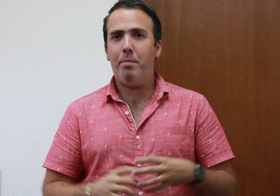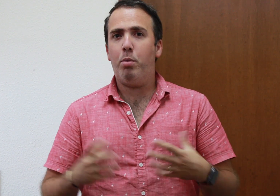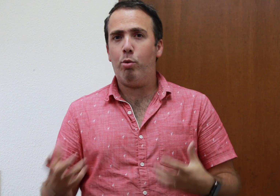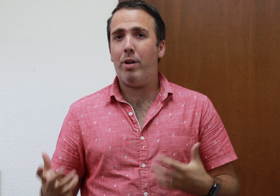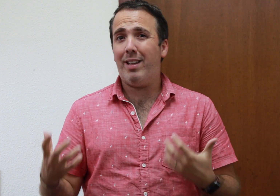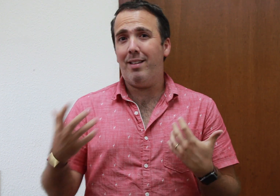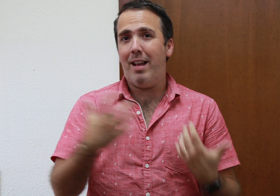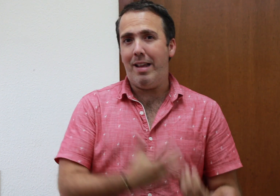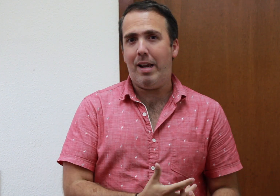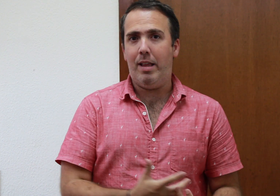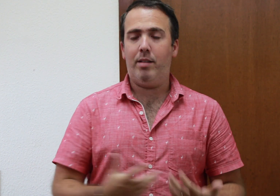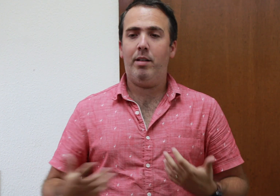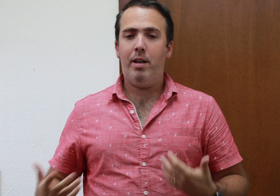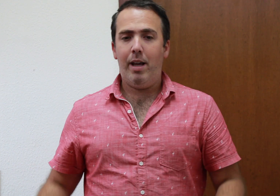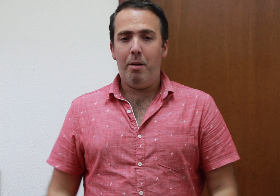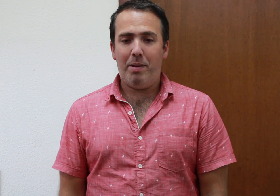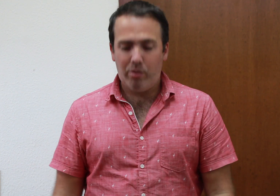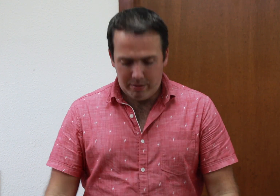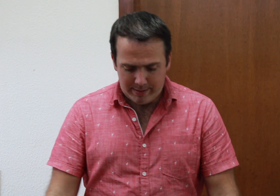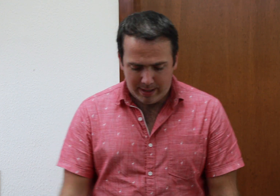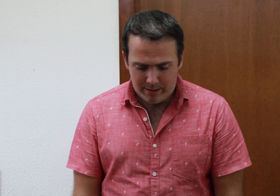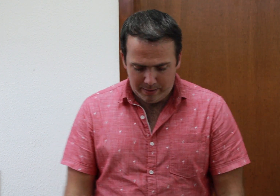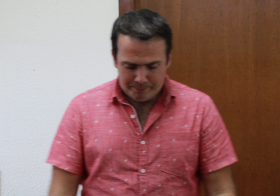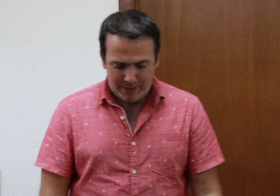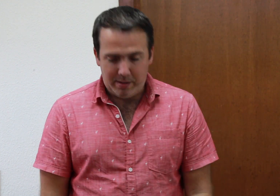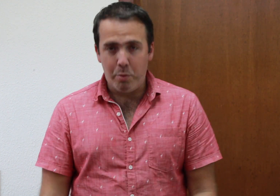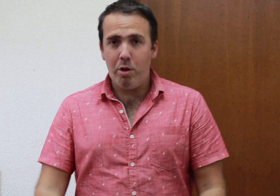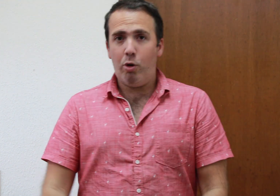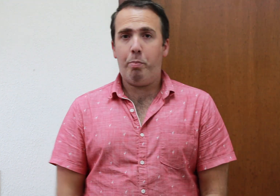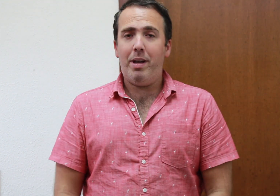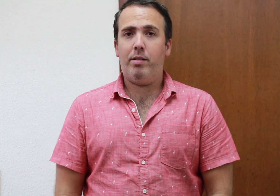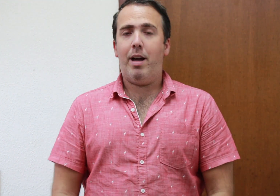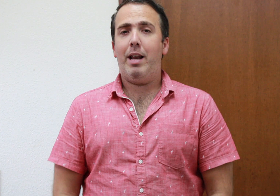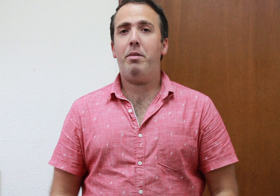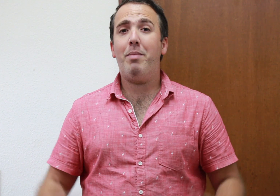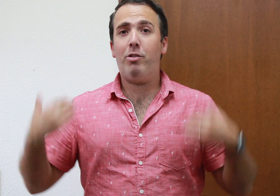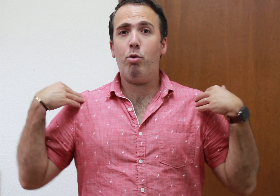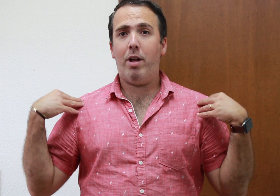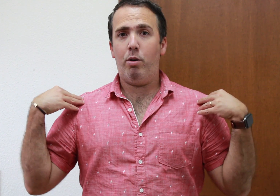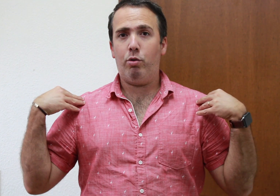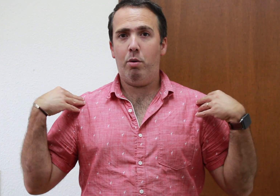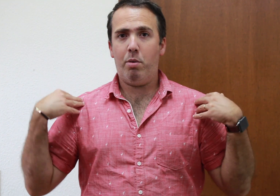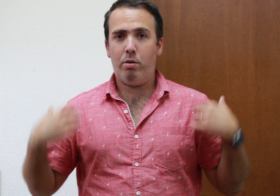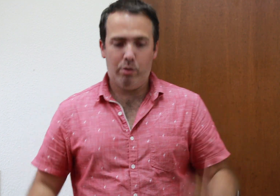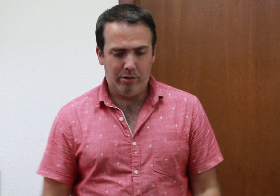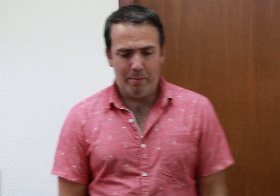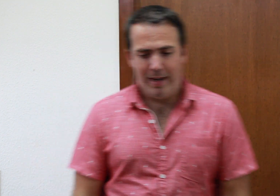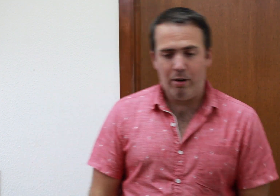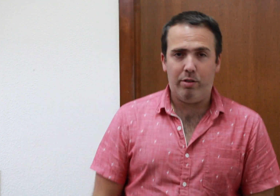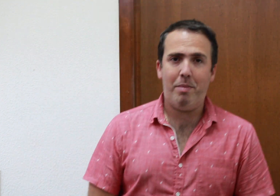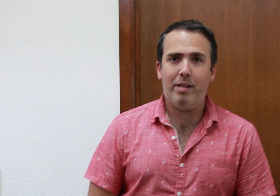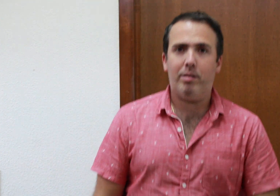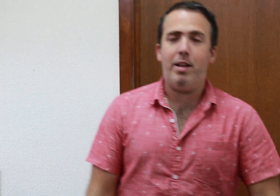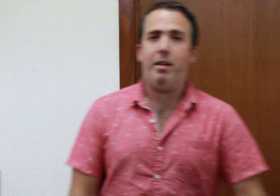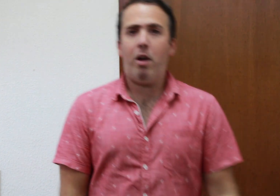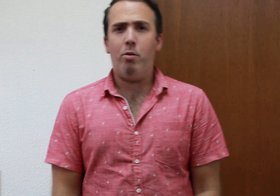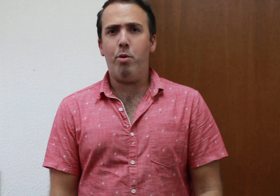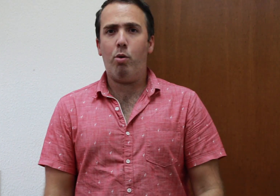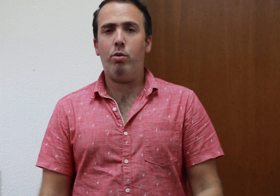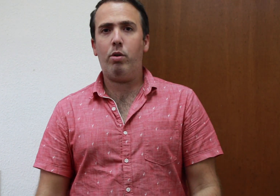posturas que están erradas. El peso debe estar distribuido en los pies a la misma anchura de los hombros, no separar los demás ni tenerlos muy juntos.